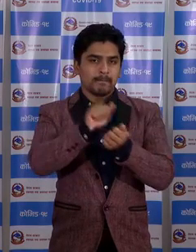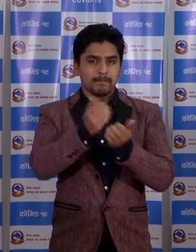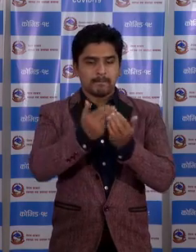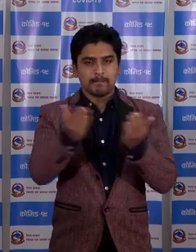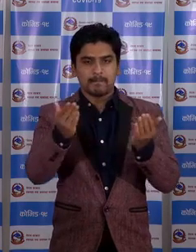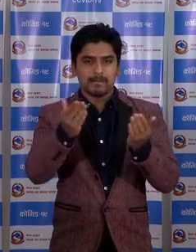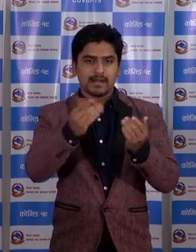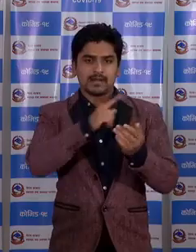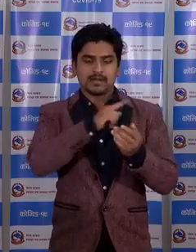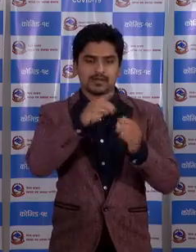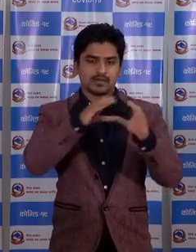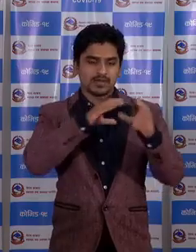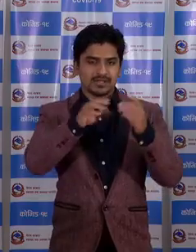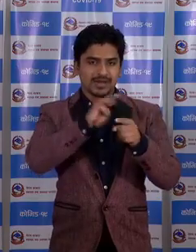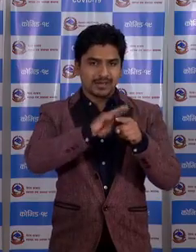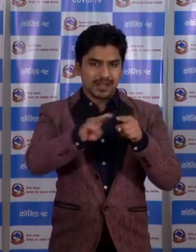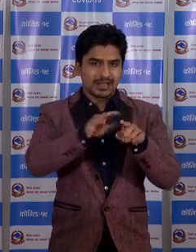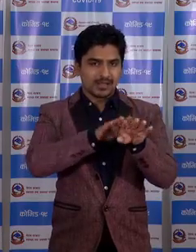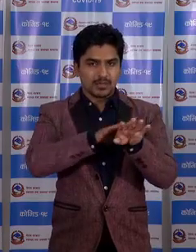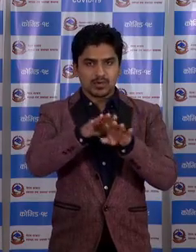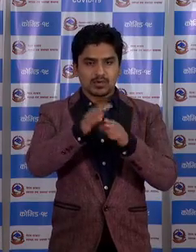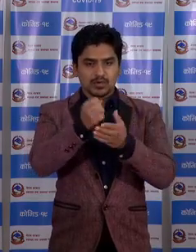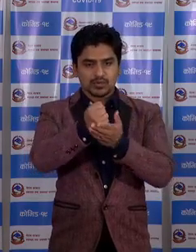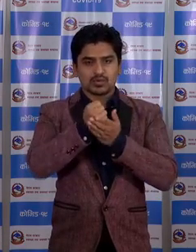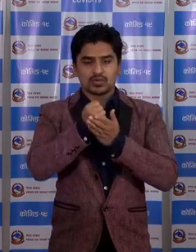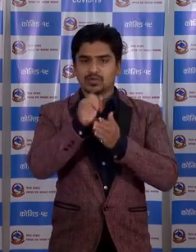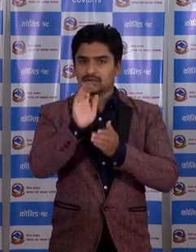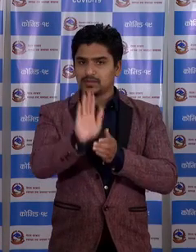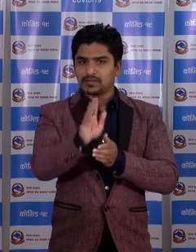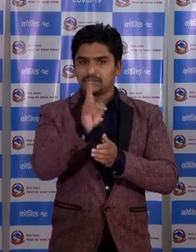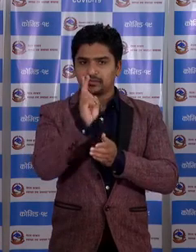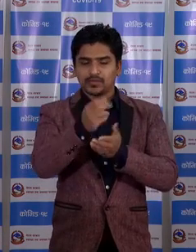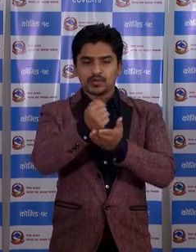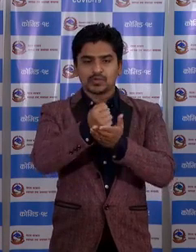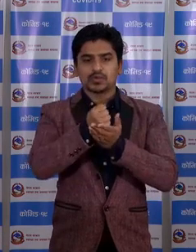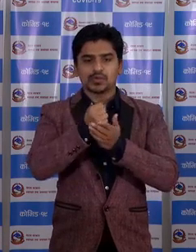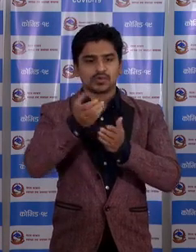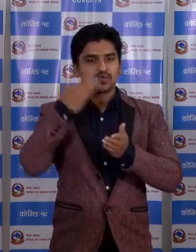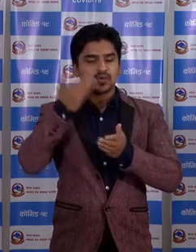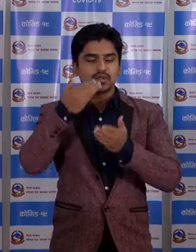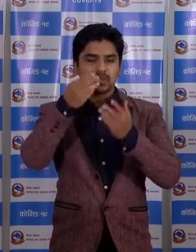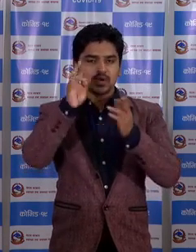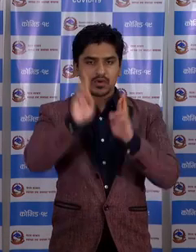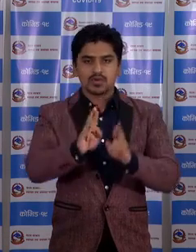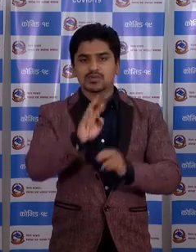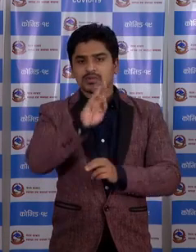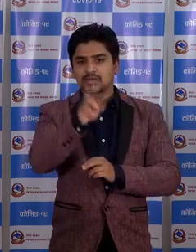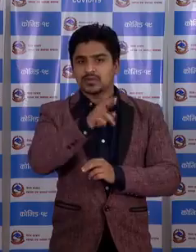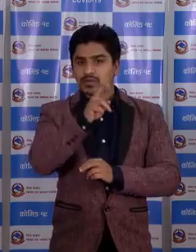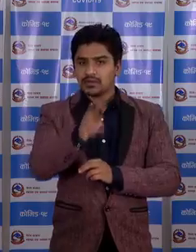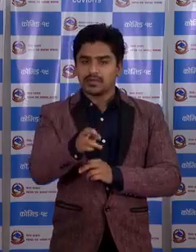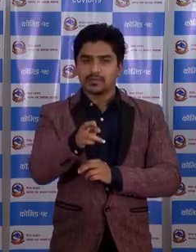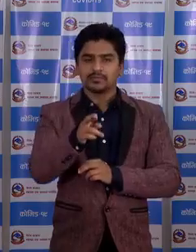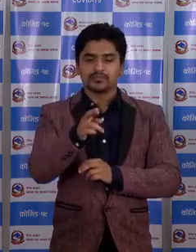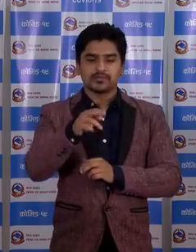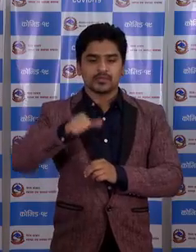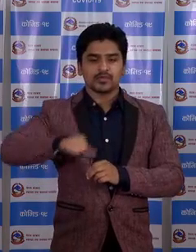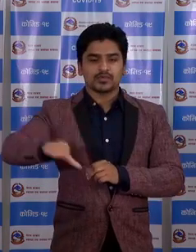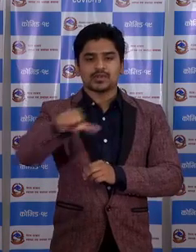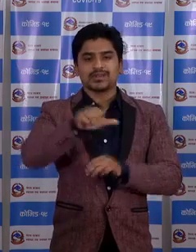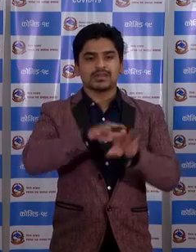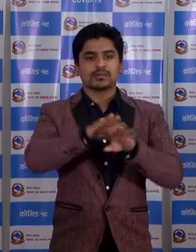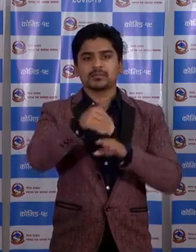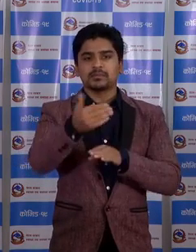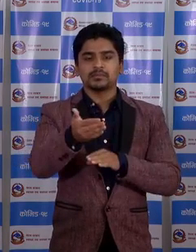संचार माध्देम अरुको आमिलाई स्वयोग छा एस्टो स्वयोग छाई संदै भरी रहोच रा जनतालाई